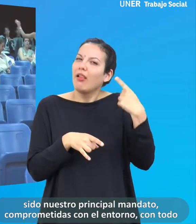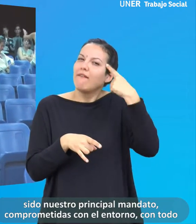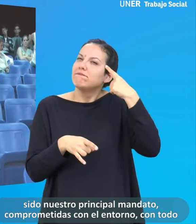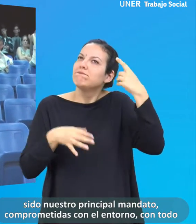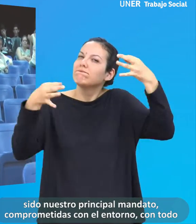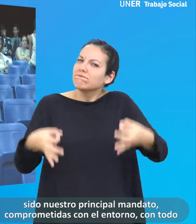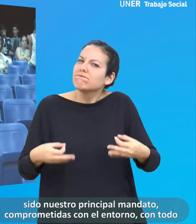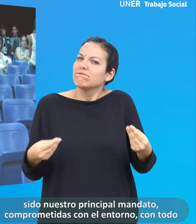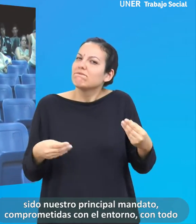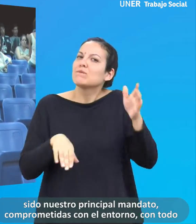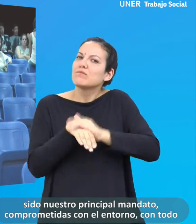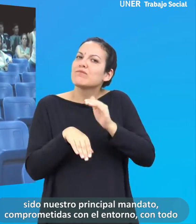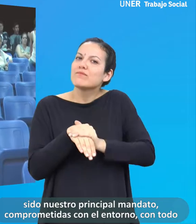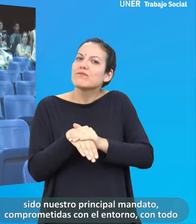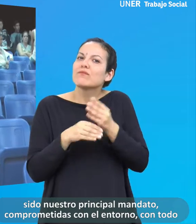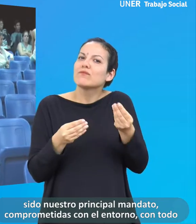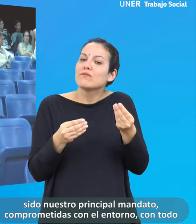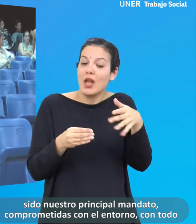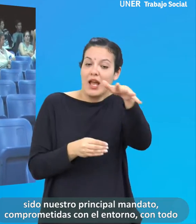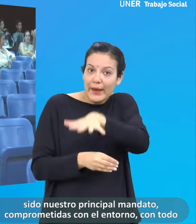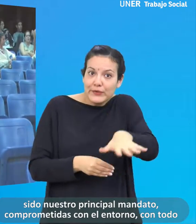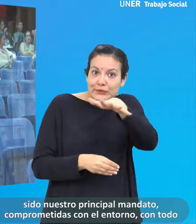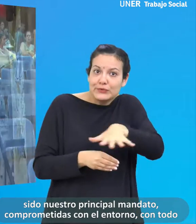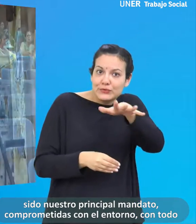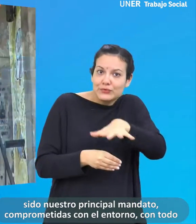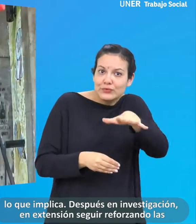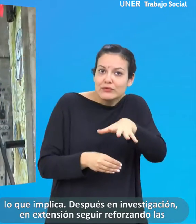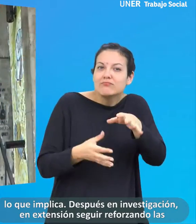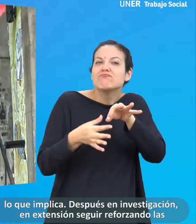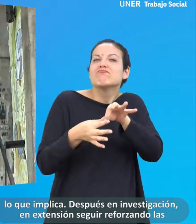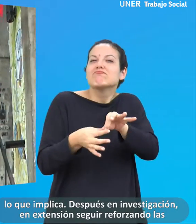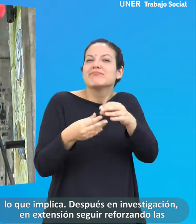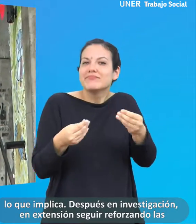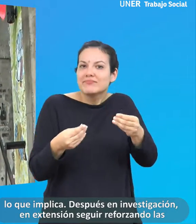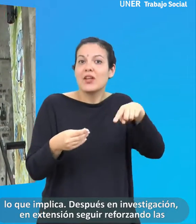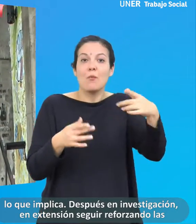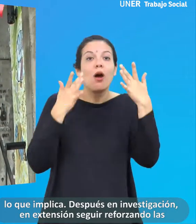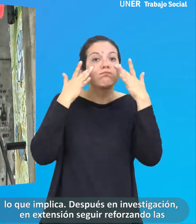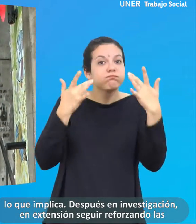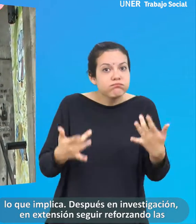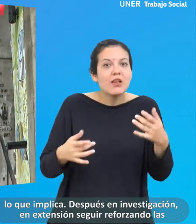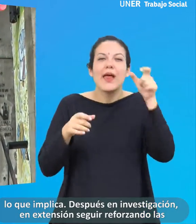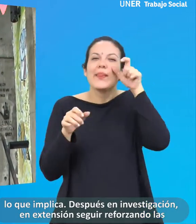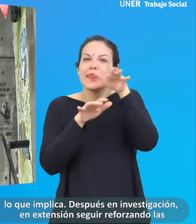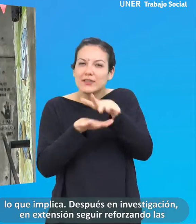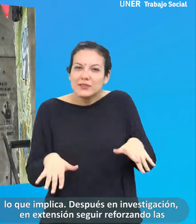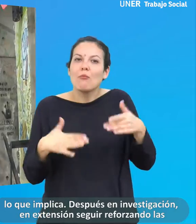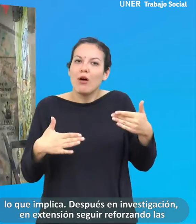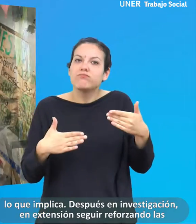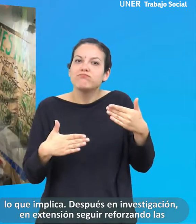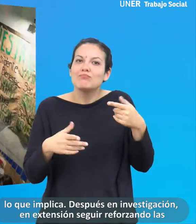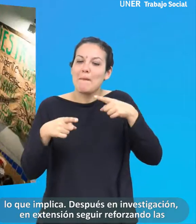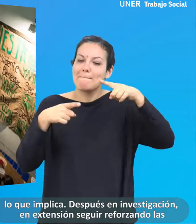nuestro principal mandato, comprometida con el entorno, con todo lo que implica. Después en investigación, en